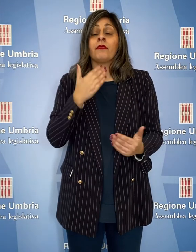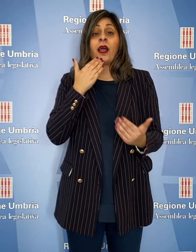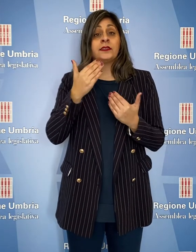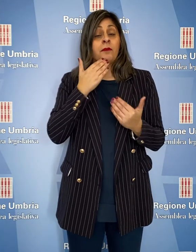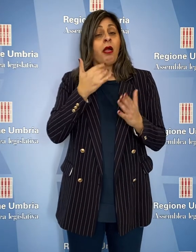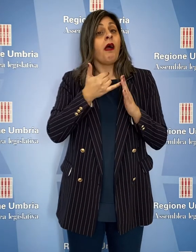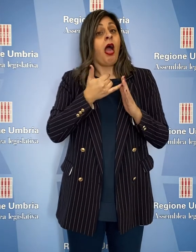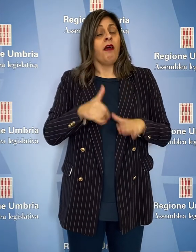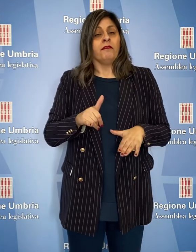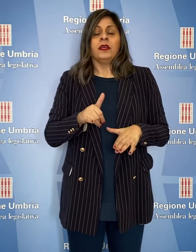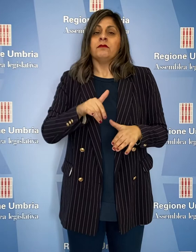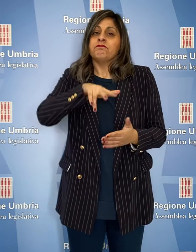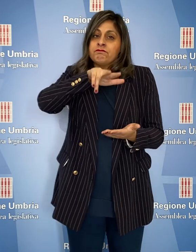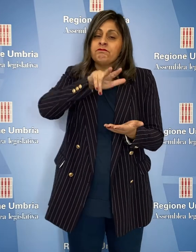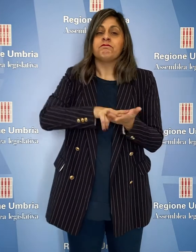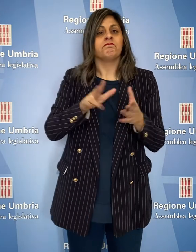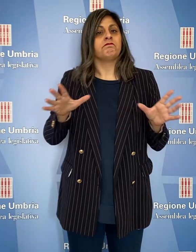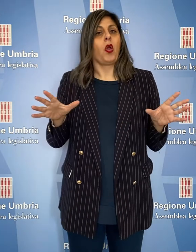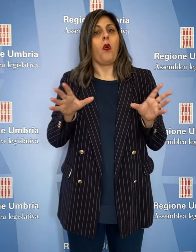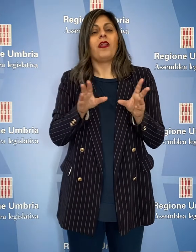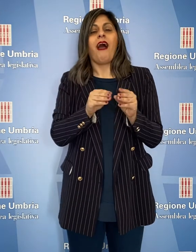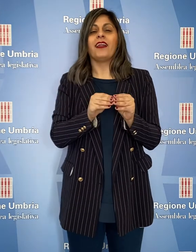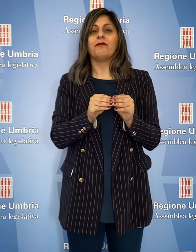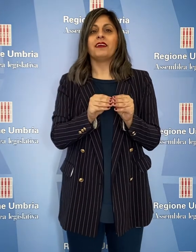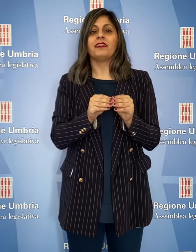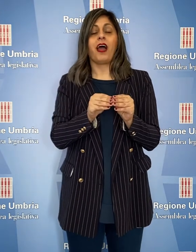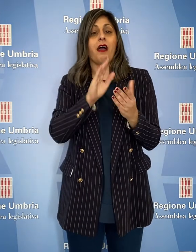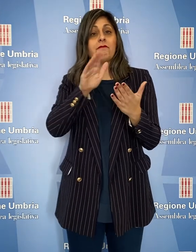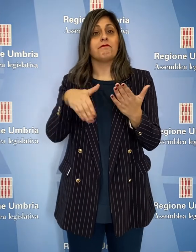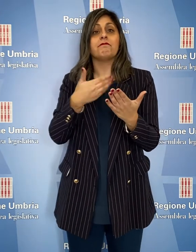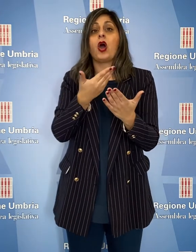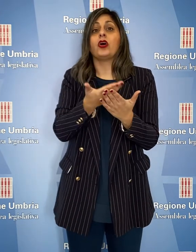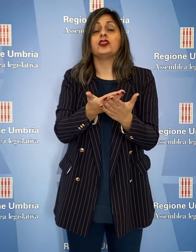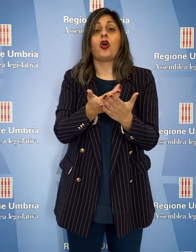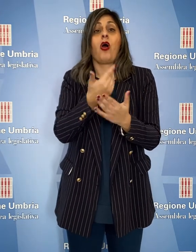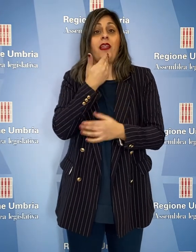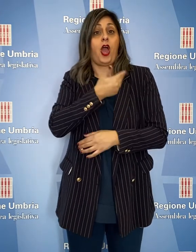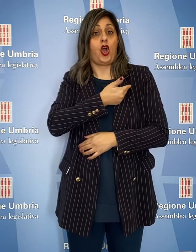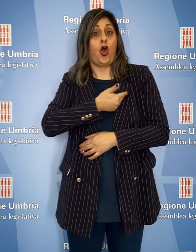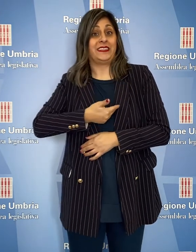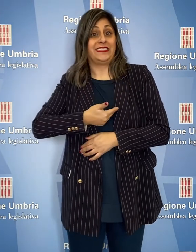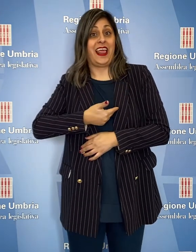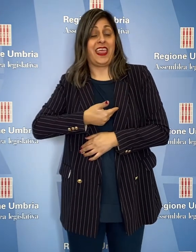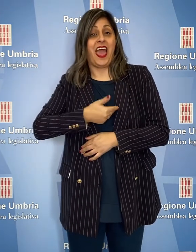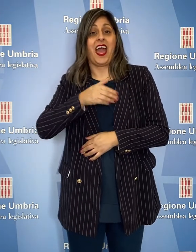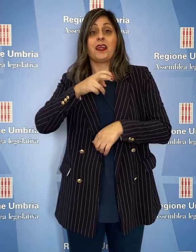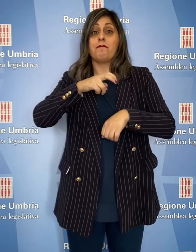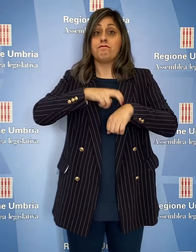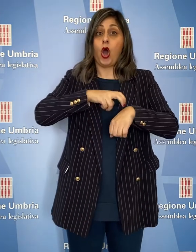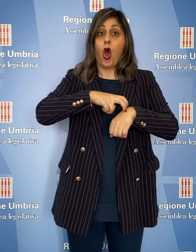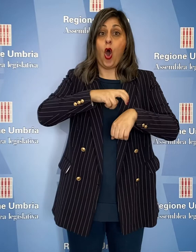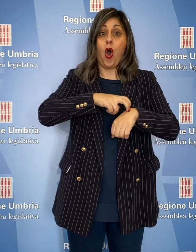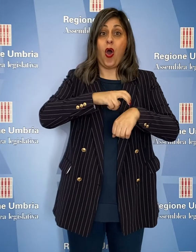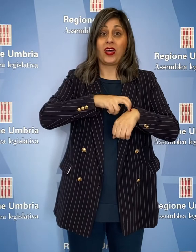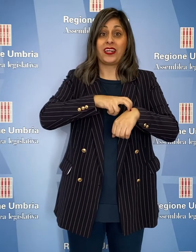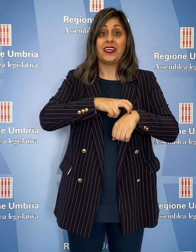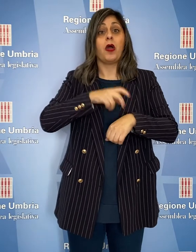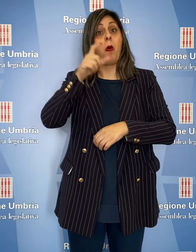L'Assemblea ha infine approvato all'unanimità la mozione dei consiglieri